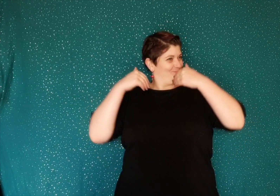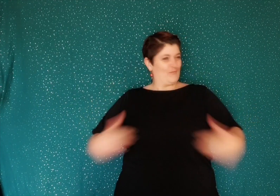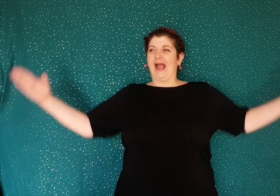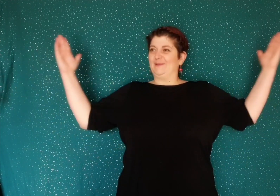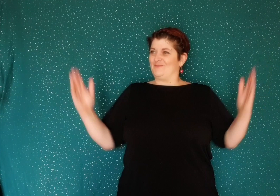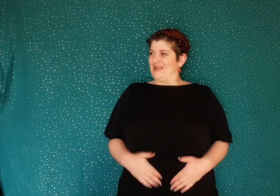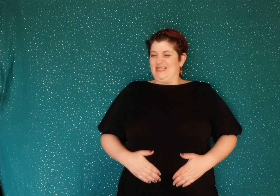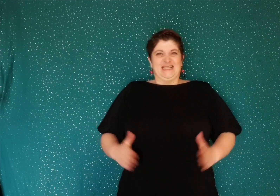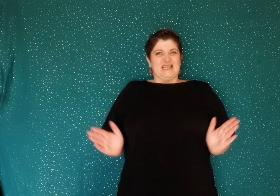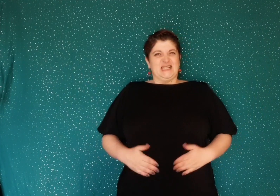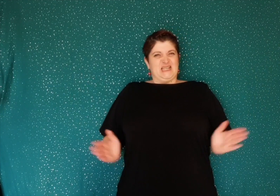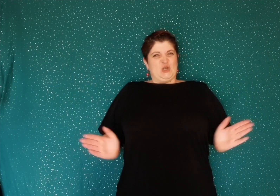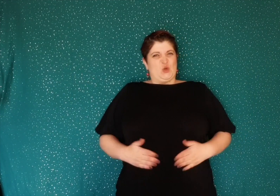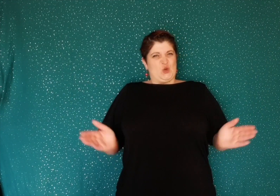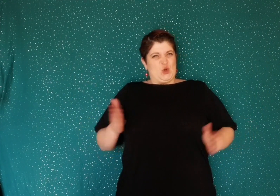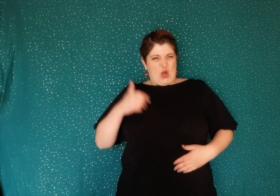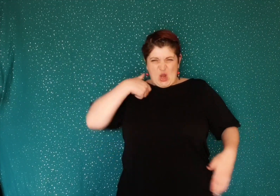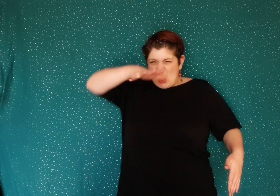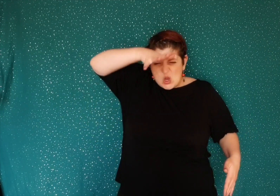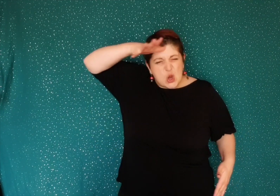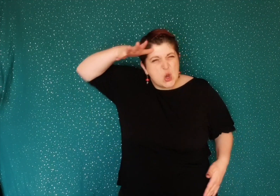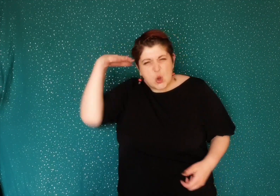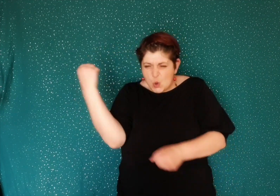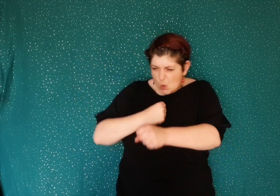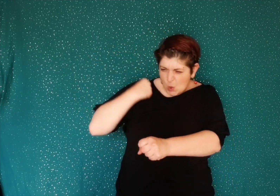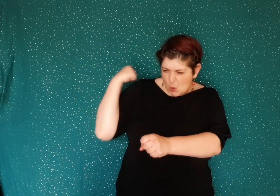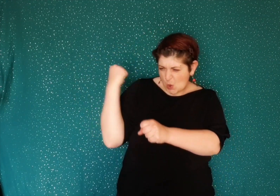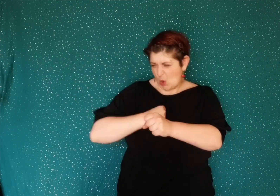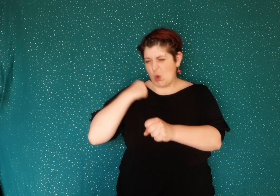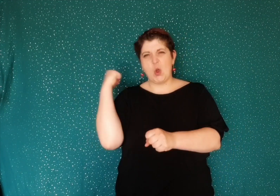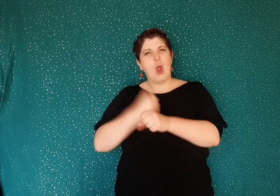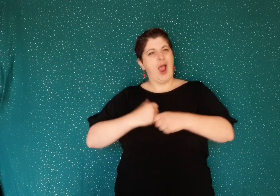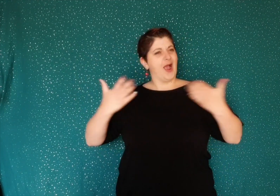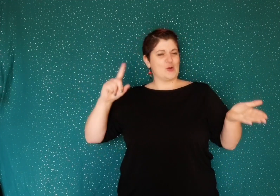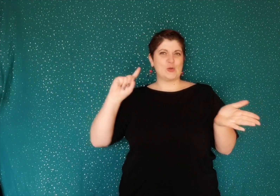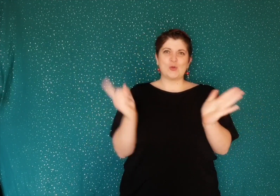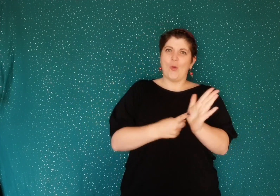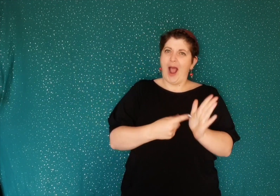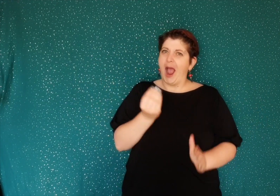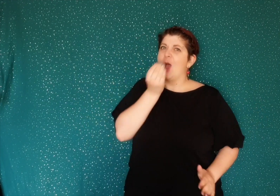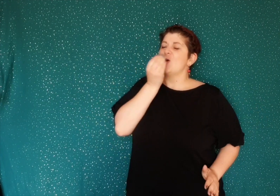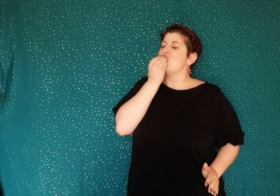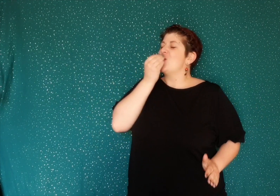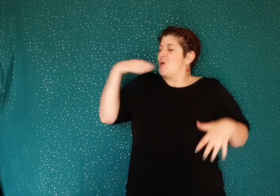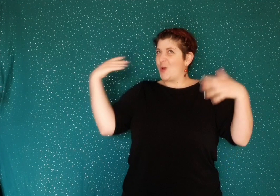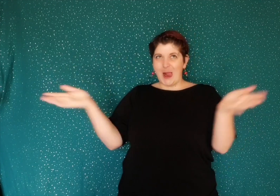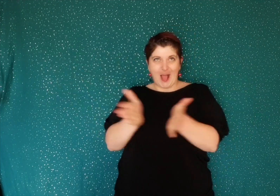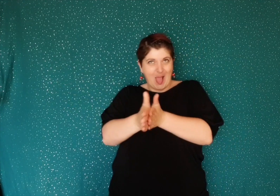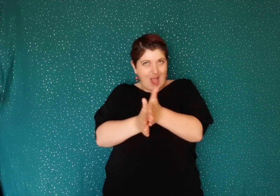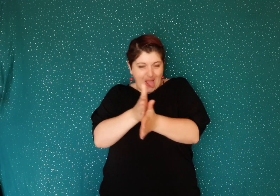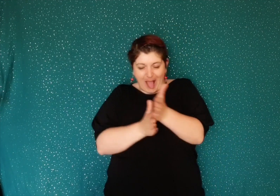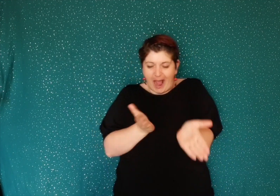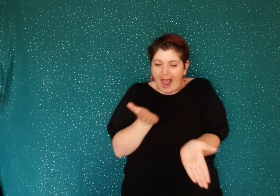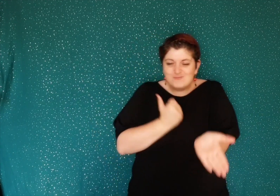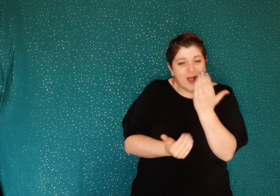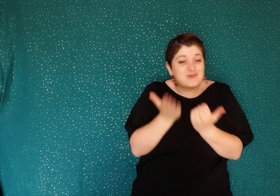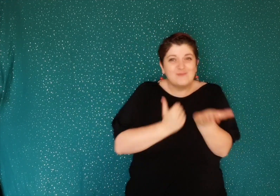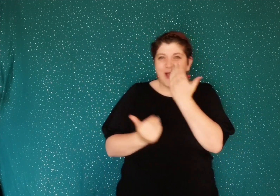j'ai faim mon estomac mérite une récompense dit-il impatient de se